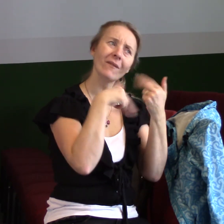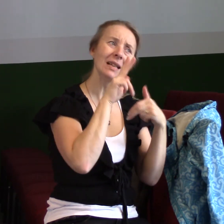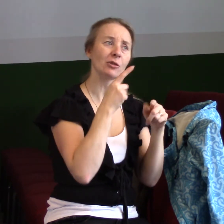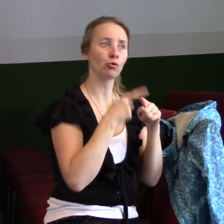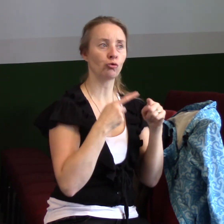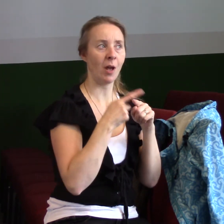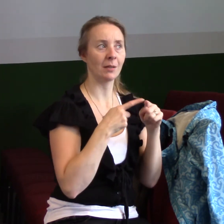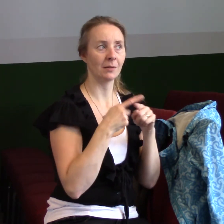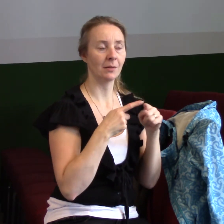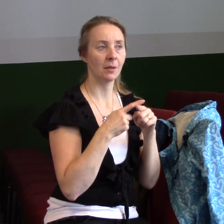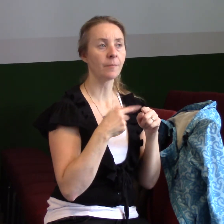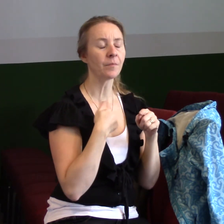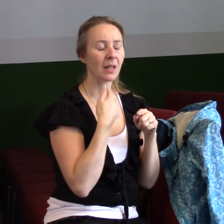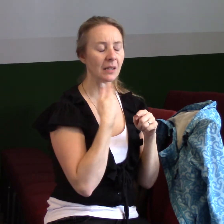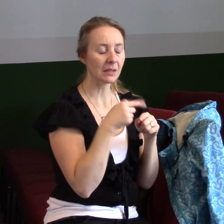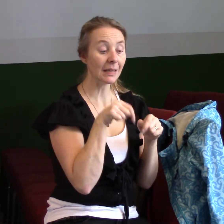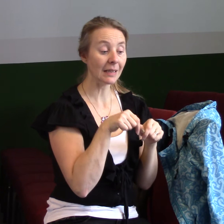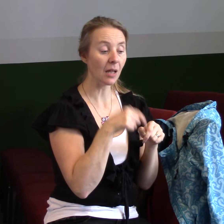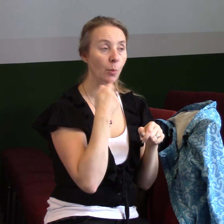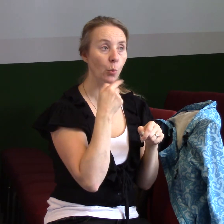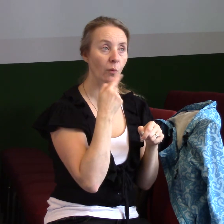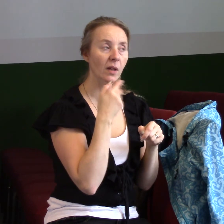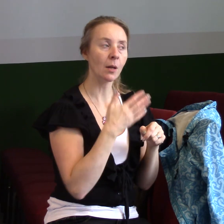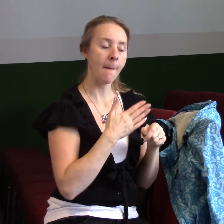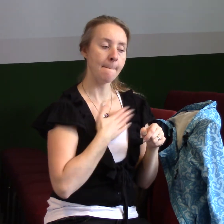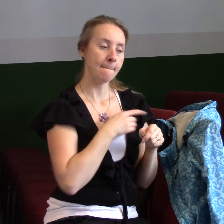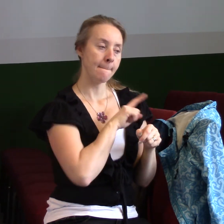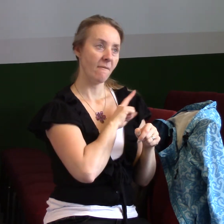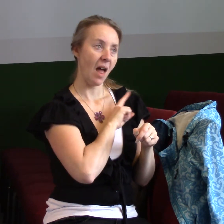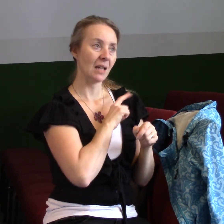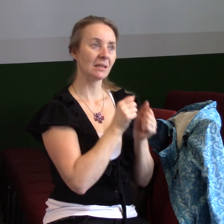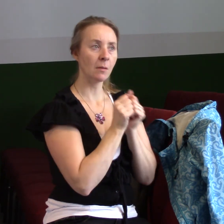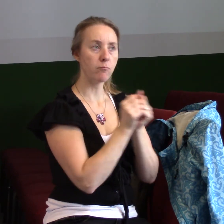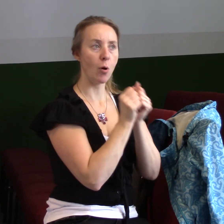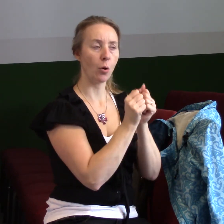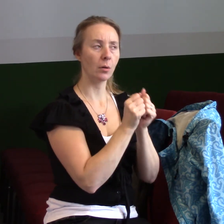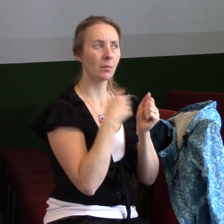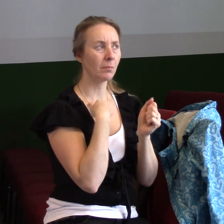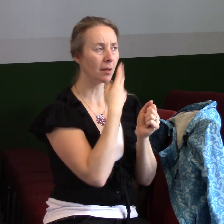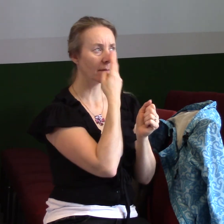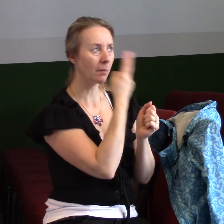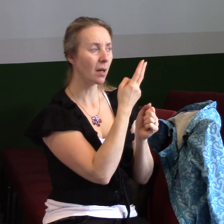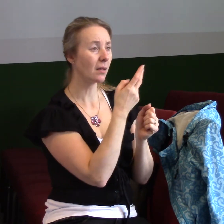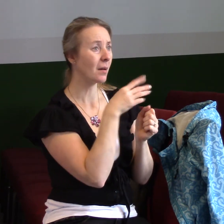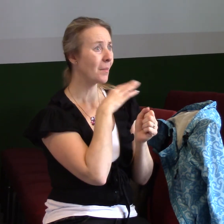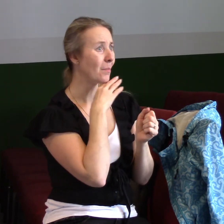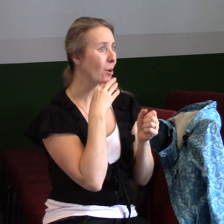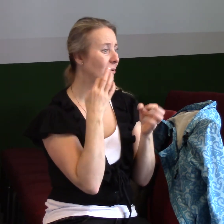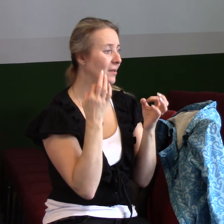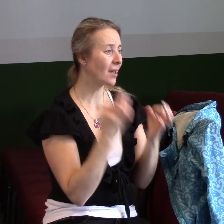o tom našem vlastním boji. Protože mně připadá, že velice lehce křesťané sklouzávají do toho, že